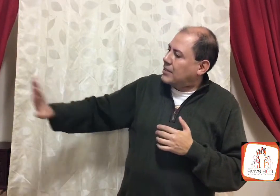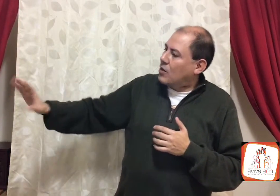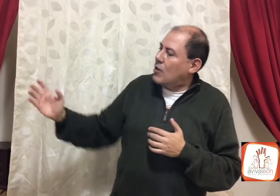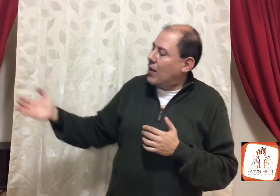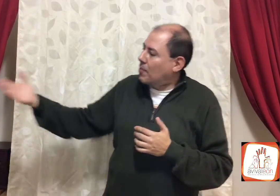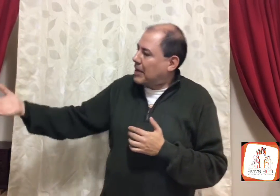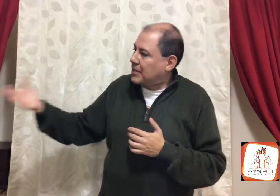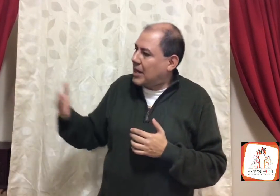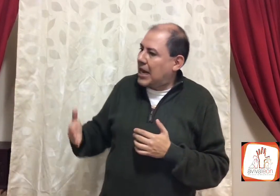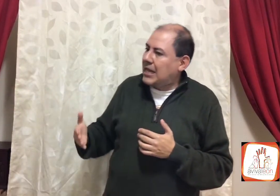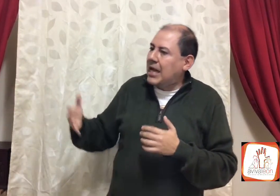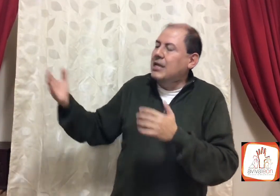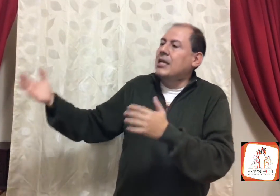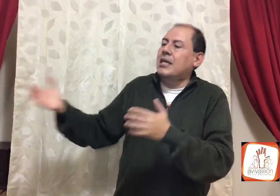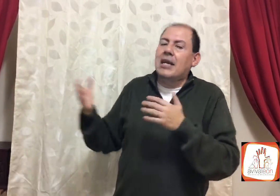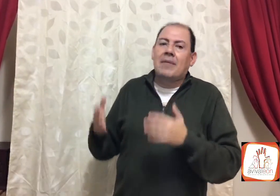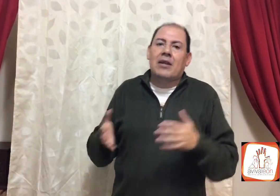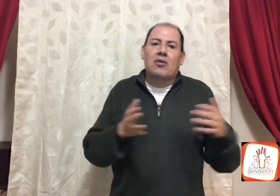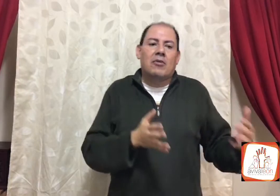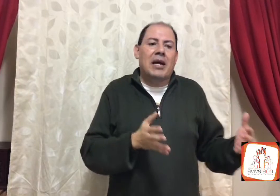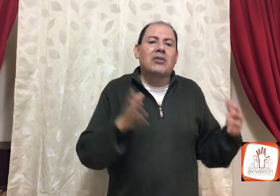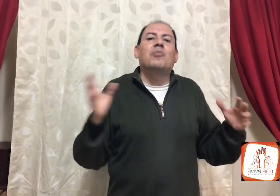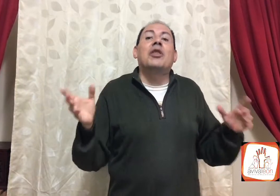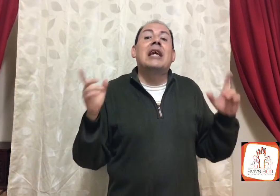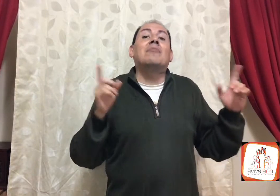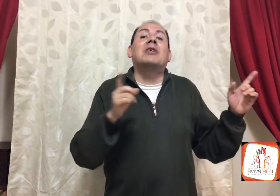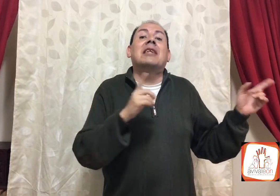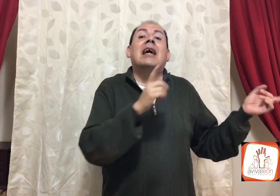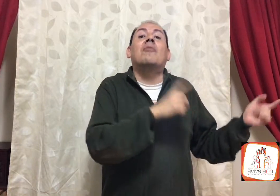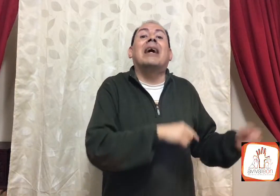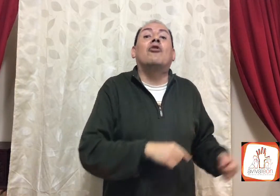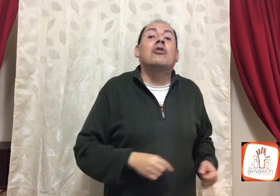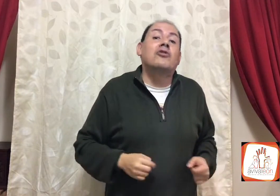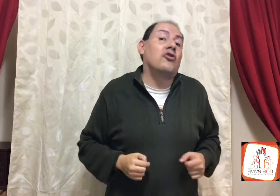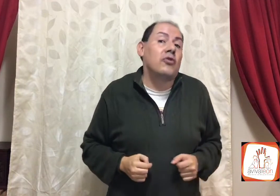hacerlo a lado, pásenme la lana, y a ver los romanos podríamos hacer algo mejor nosotros,